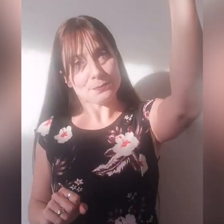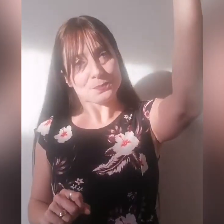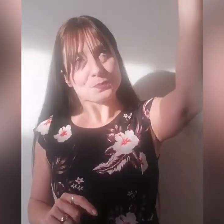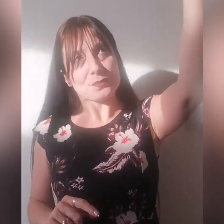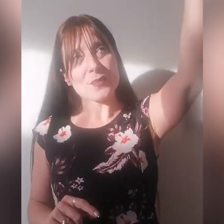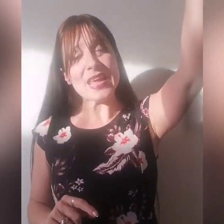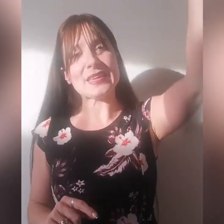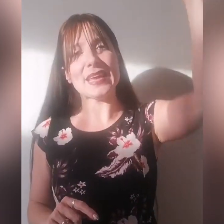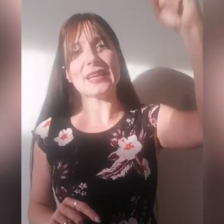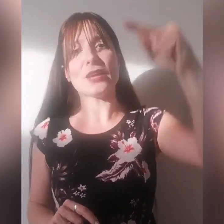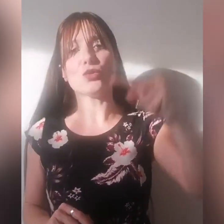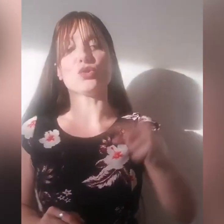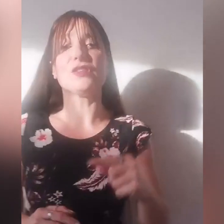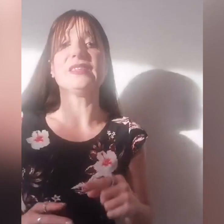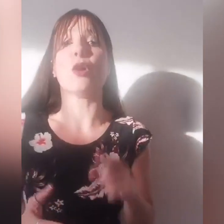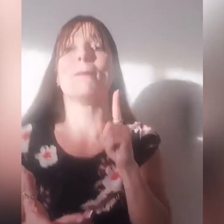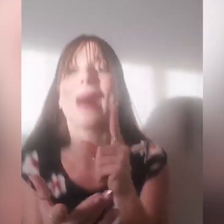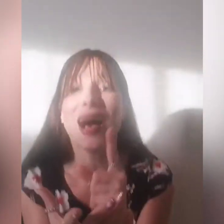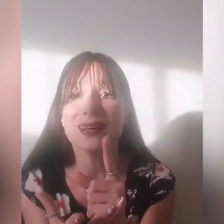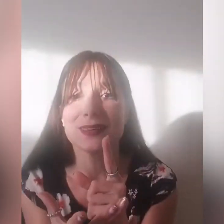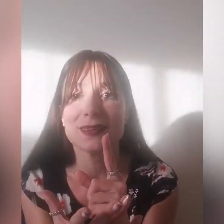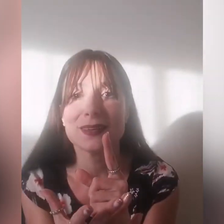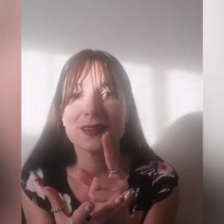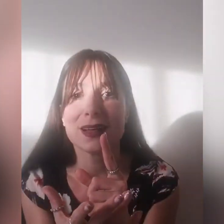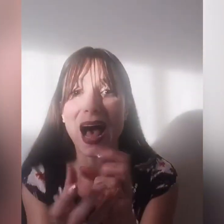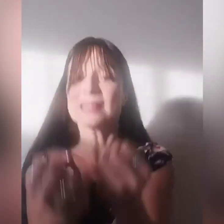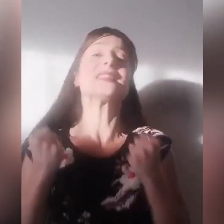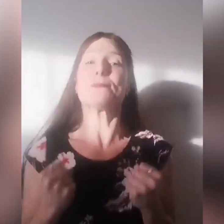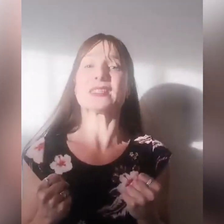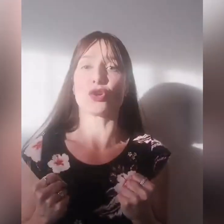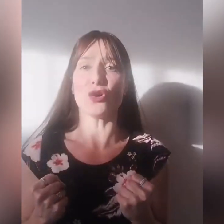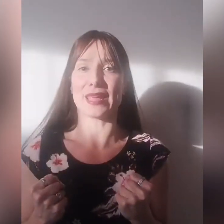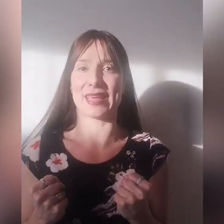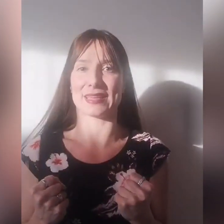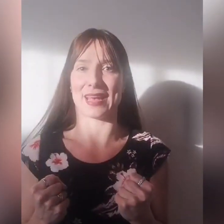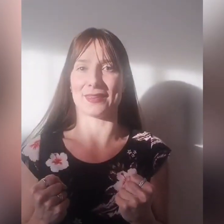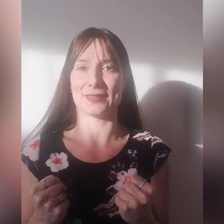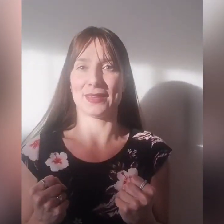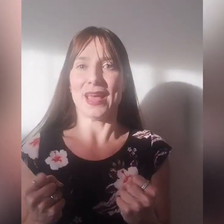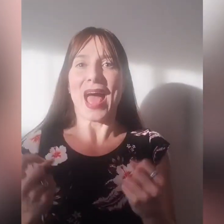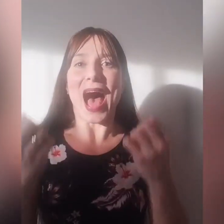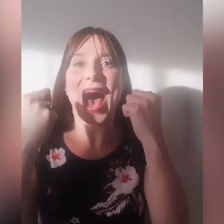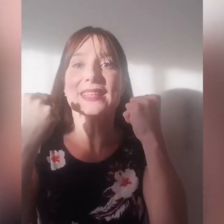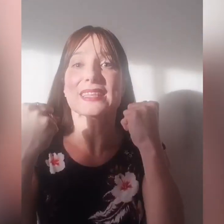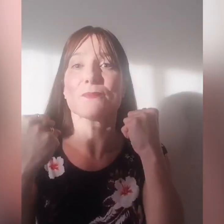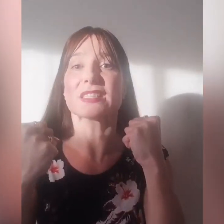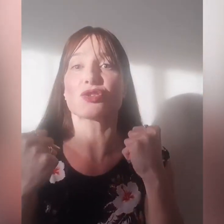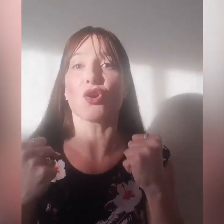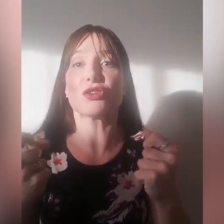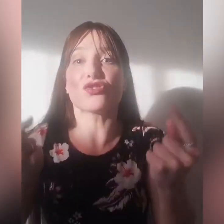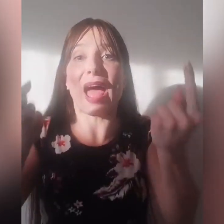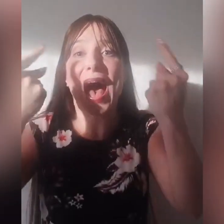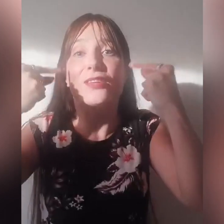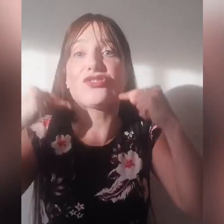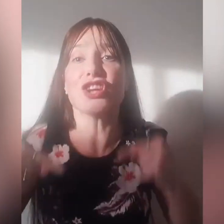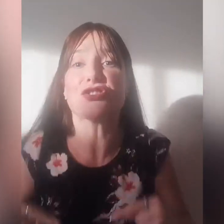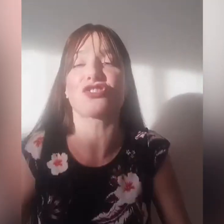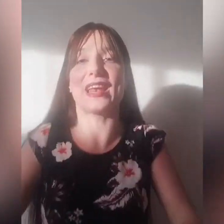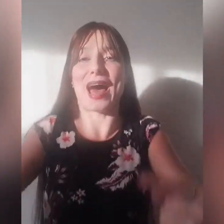e chiede l'aiuto di Dio, ma alza il bastone chiesa, alza il bastone cioè agisce l